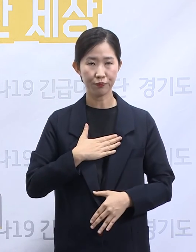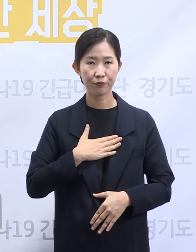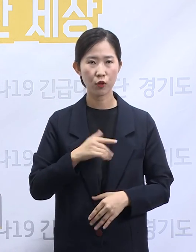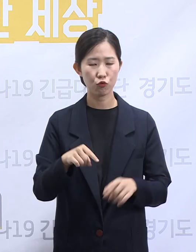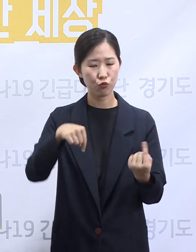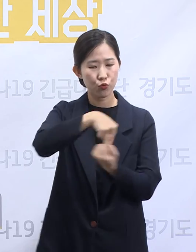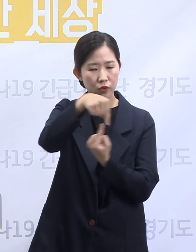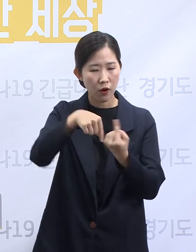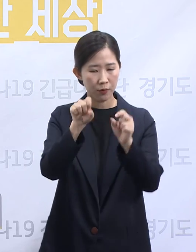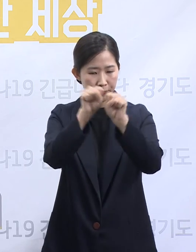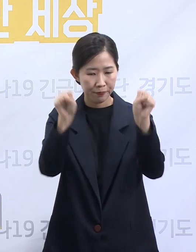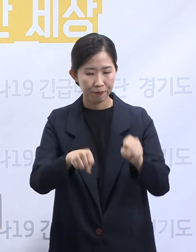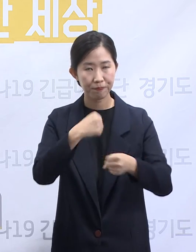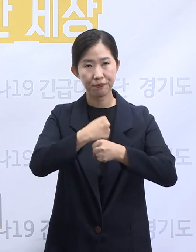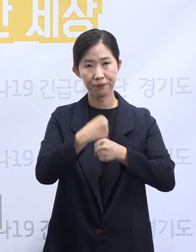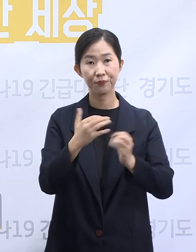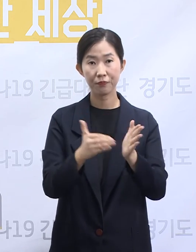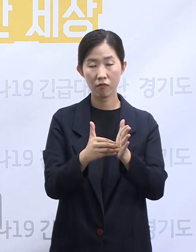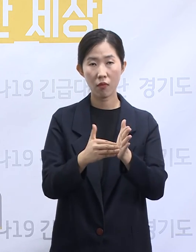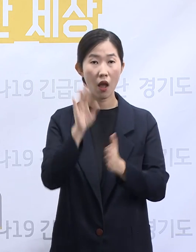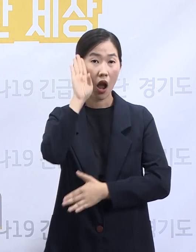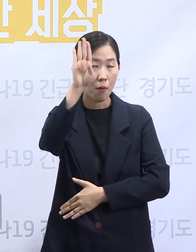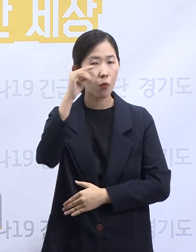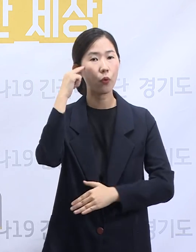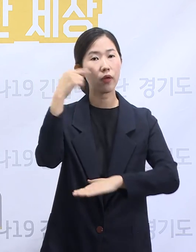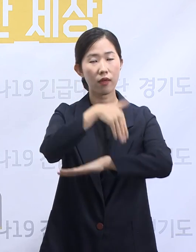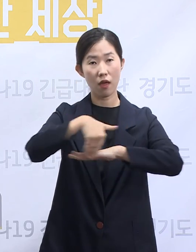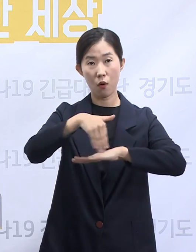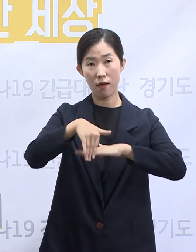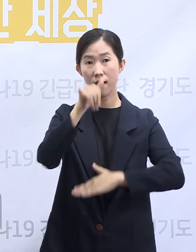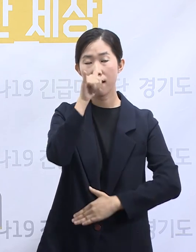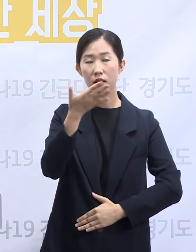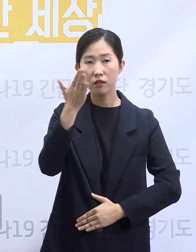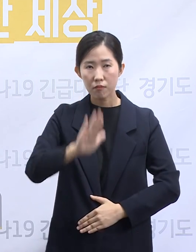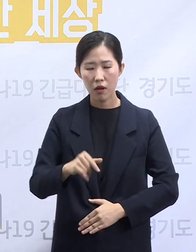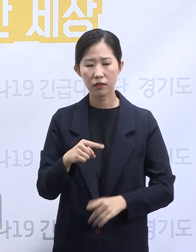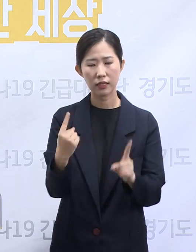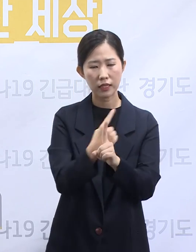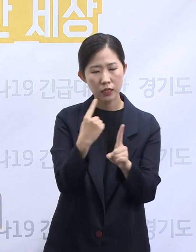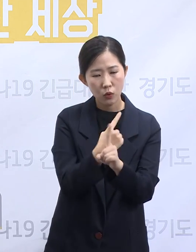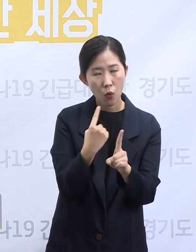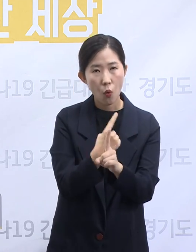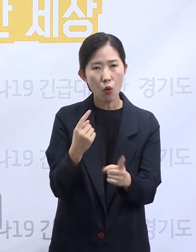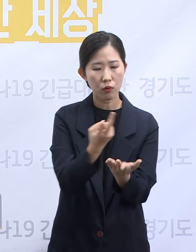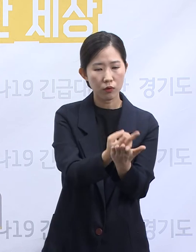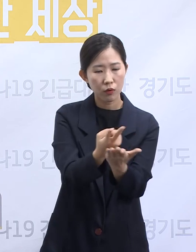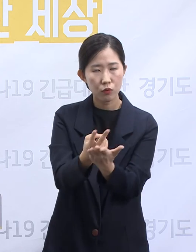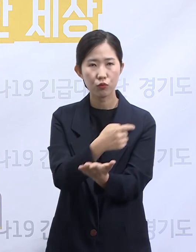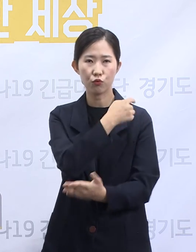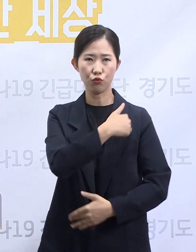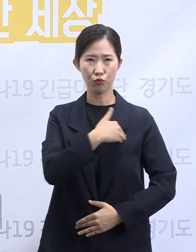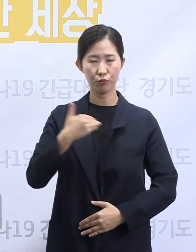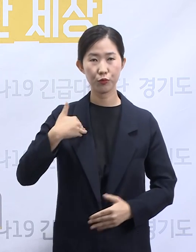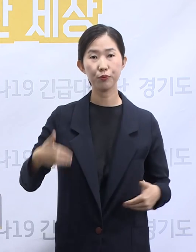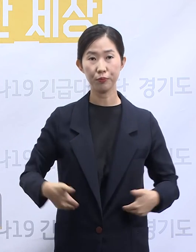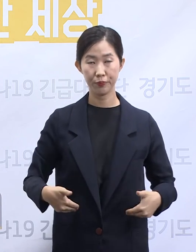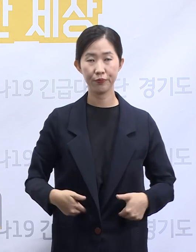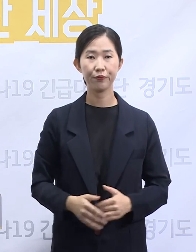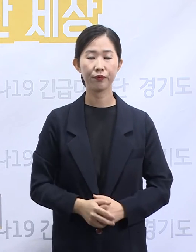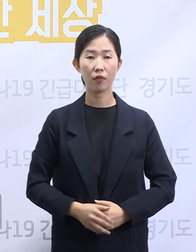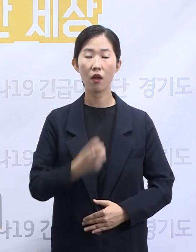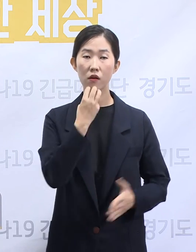또 앞으로도 그러겠지만 시도의 경계를 넘는 구상이 필요합니다. 경기도는 중환자 치료 병상 등